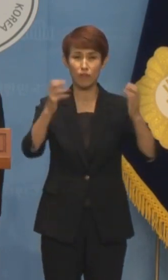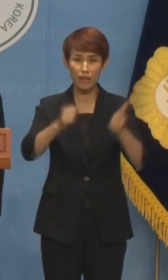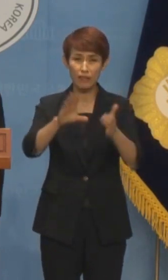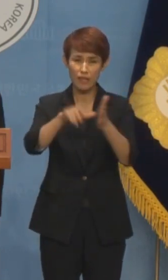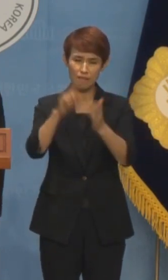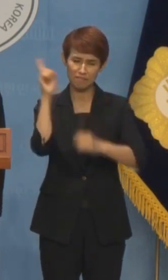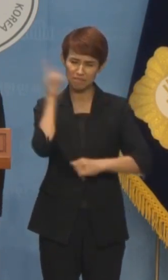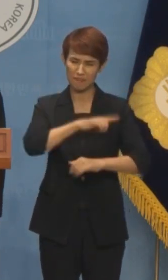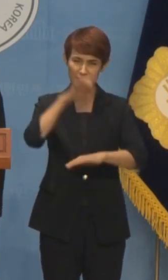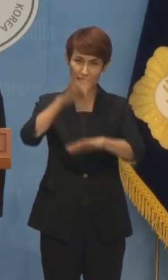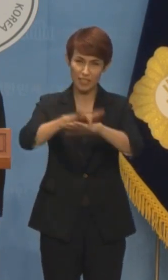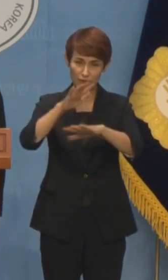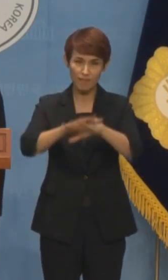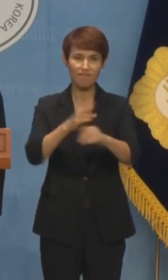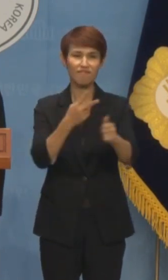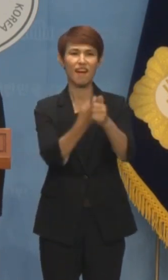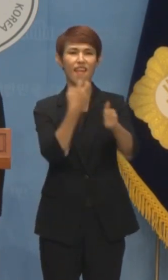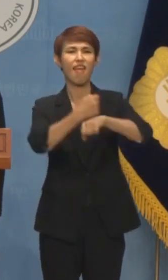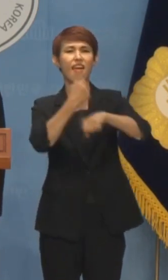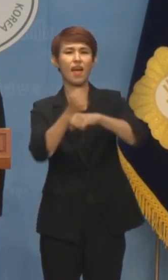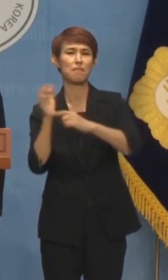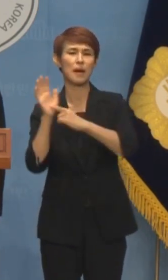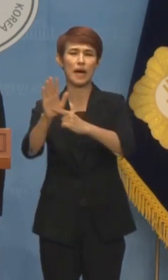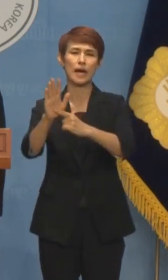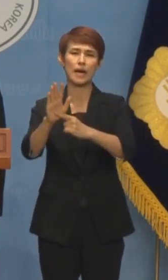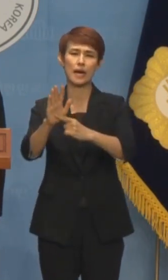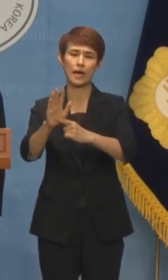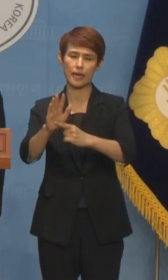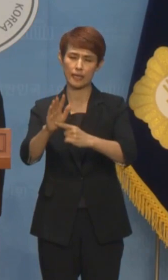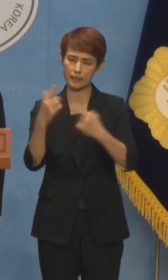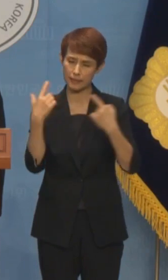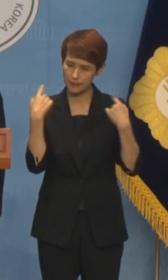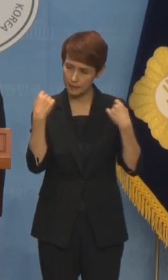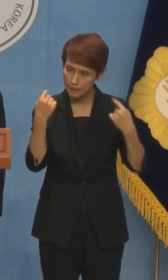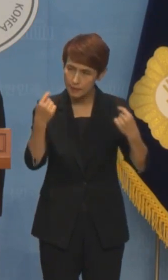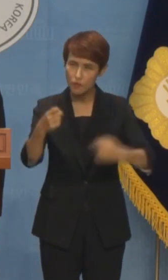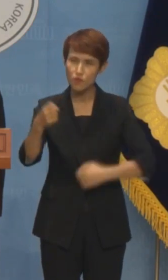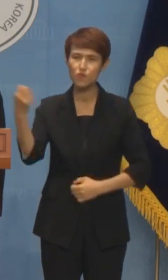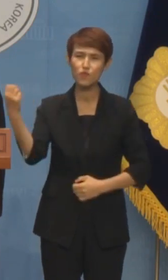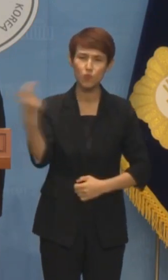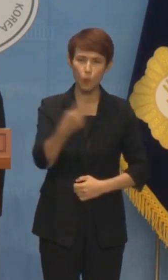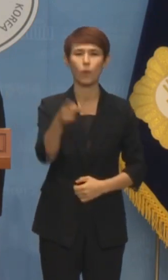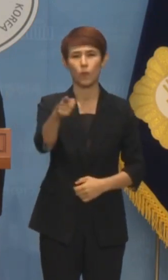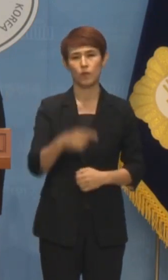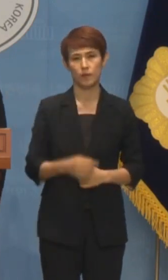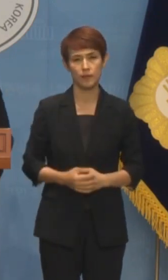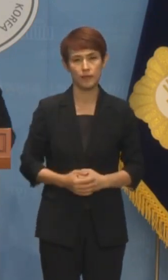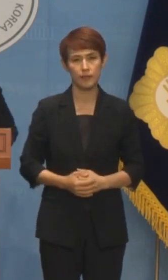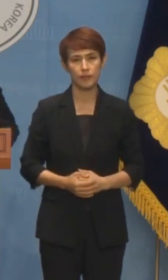습관성 탄핵병이 한치도 나아지 않은 채 또다시 등장했습니다.